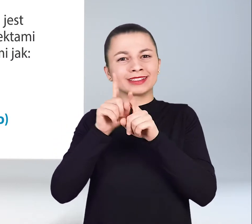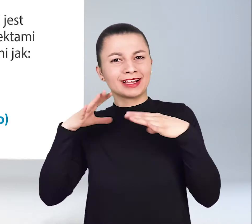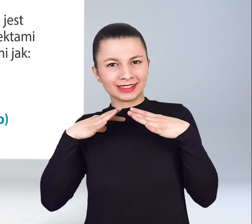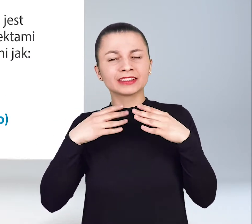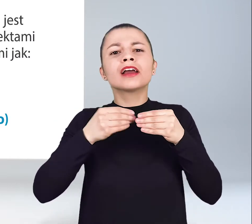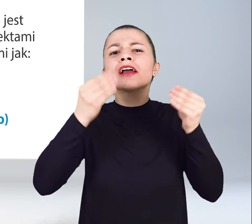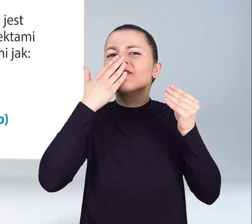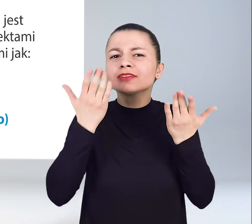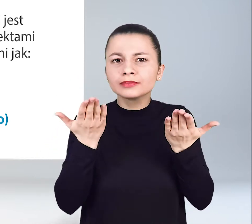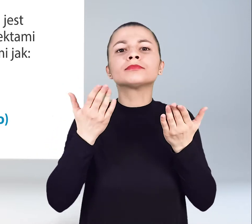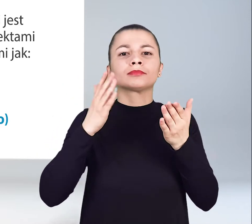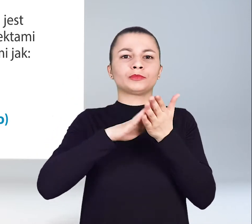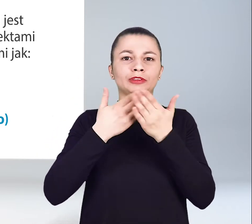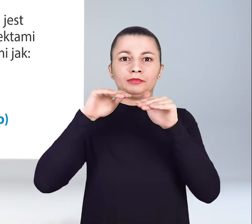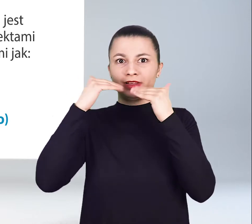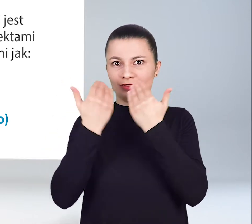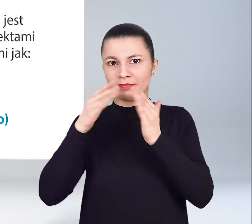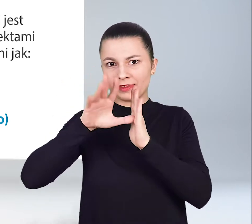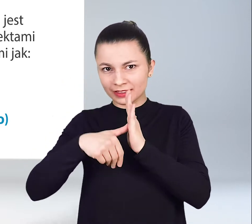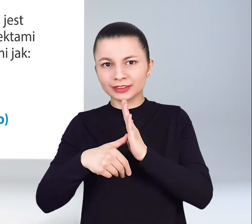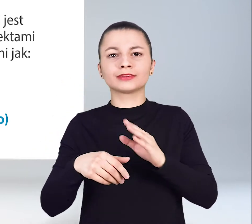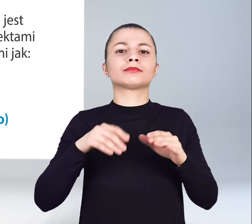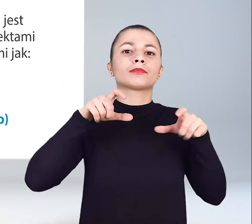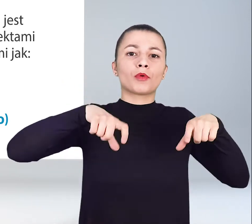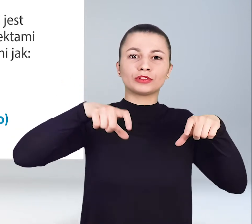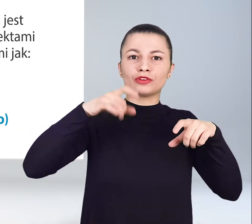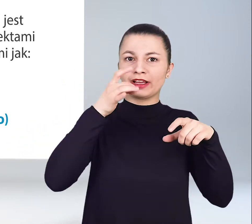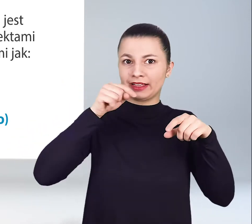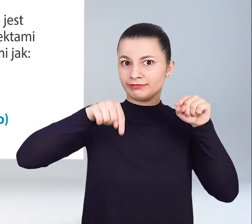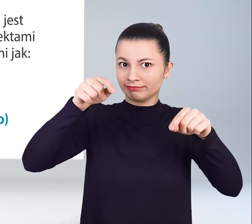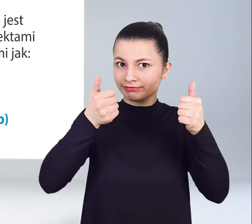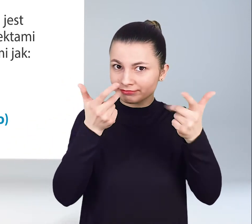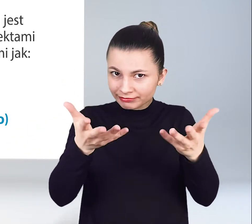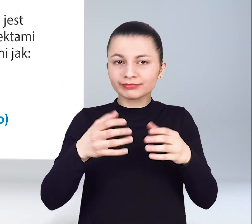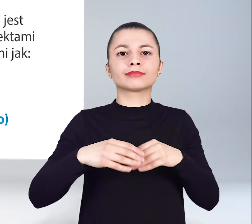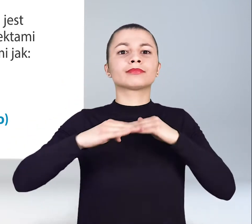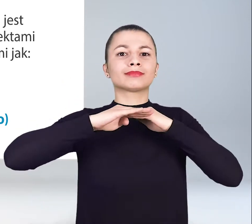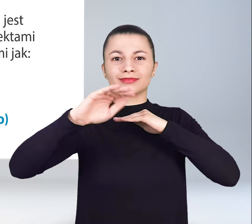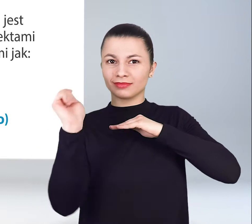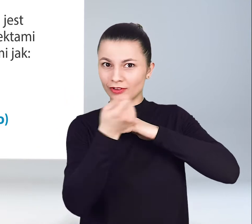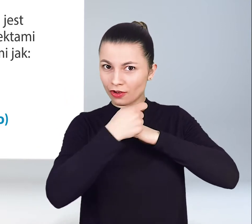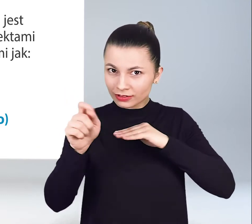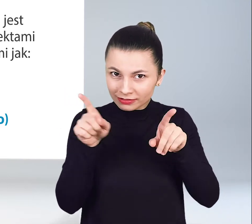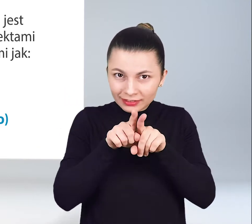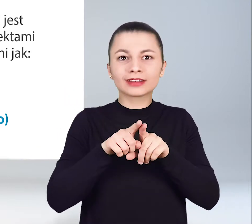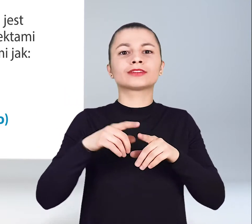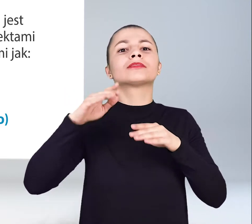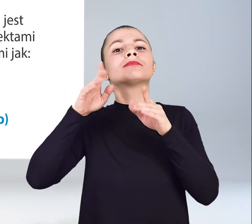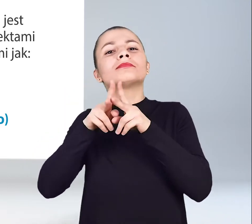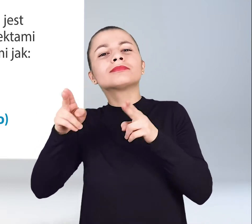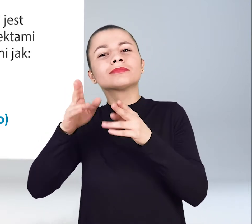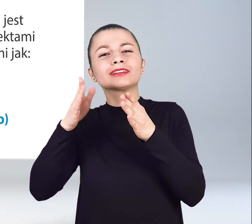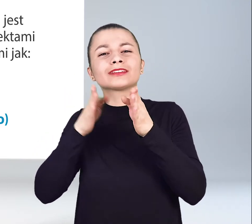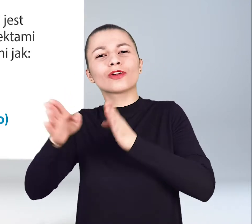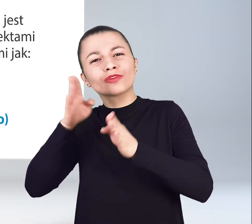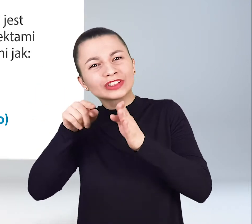zarządzanie gminnymi obiektami sportowo-rekreacyjnymi, takimi jak stadion miejski, liczne boiska do gry, korty tenisowe i inne obiekty